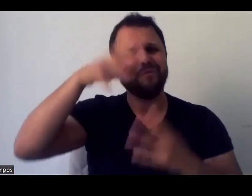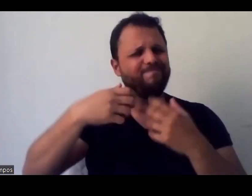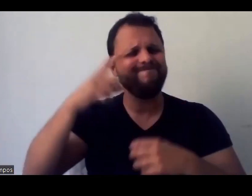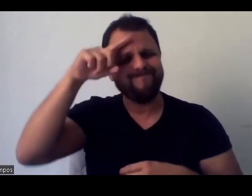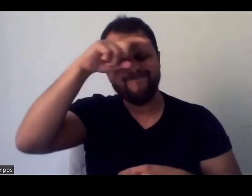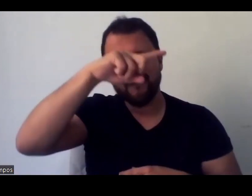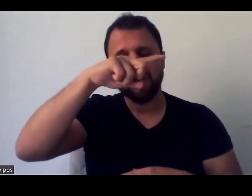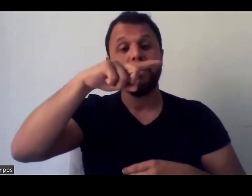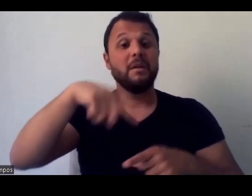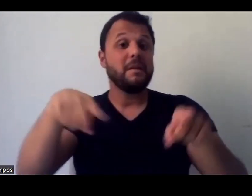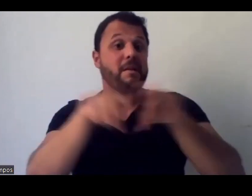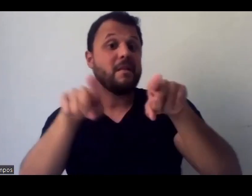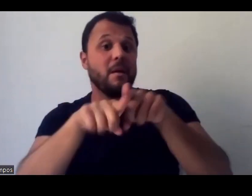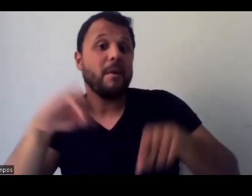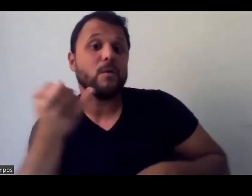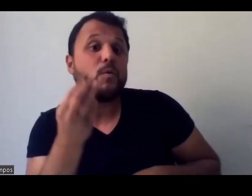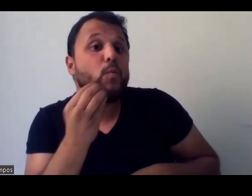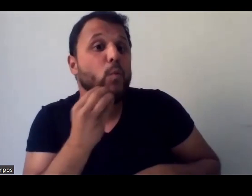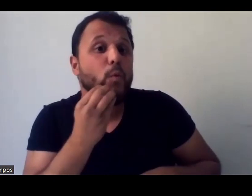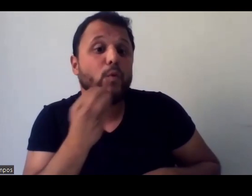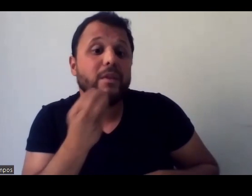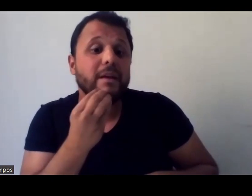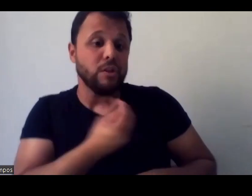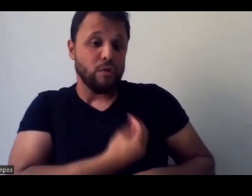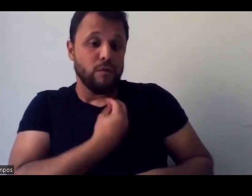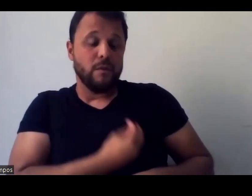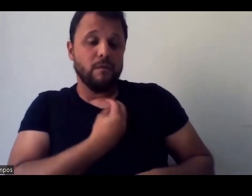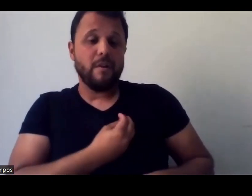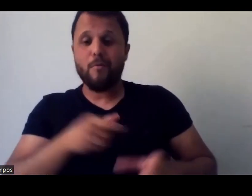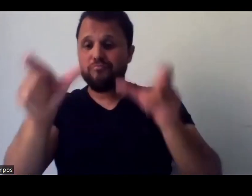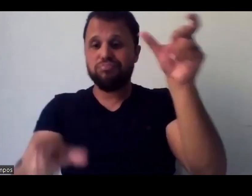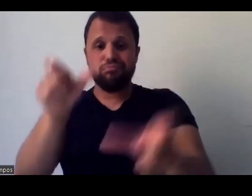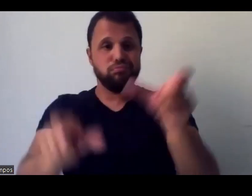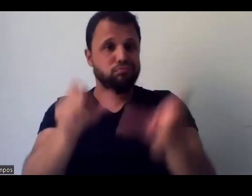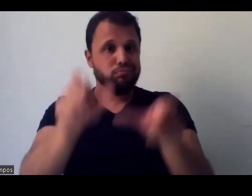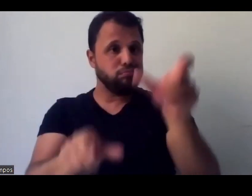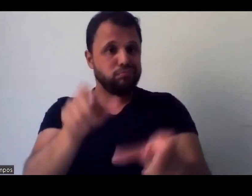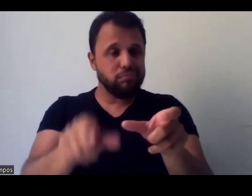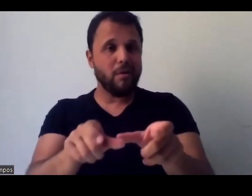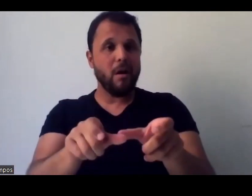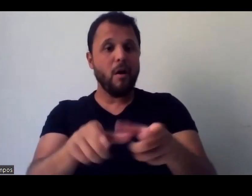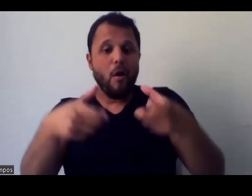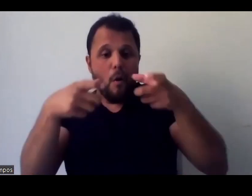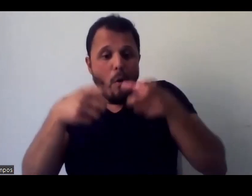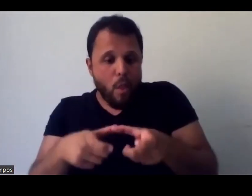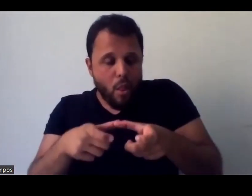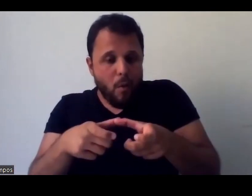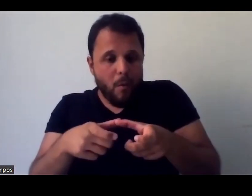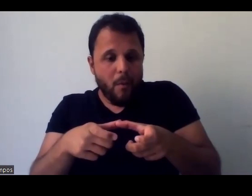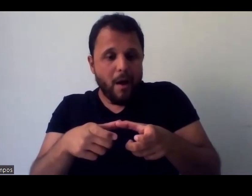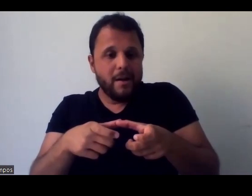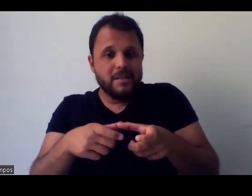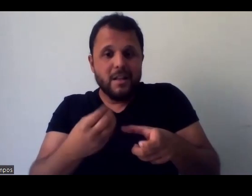questão das oportunidades de conviver com a diversidade, né? Então, um lugar onde você convive mais com a